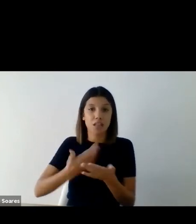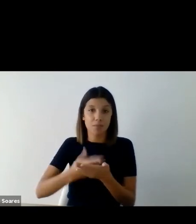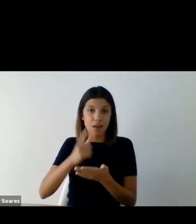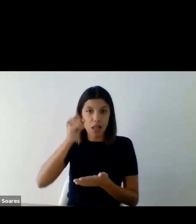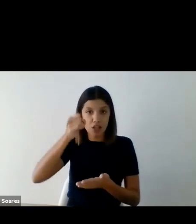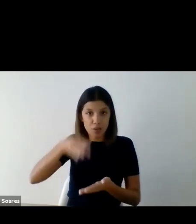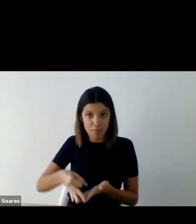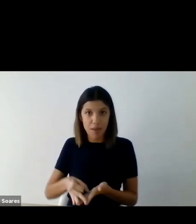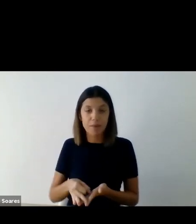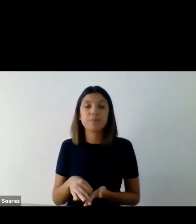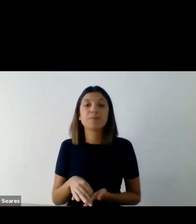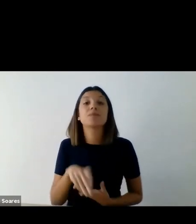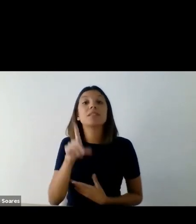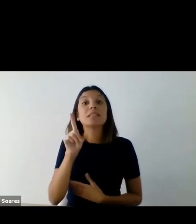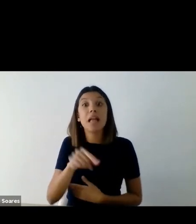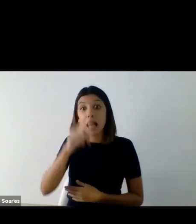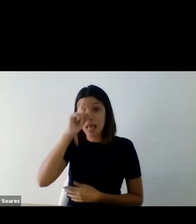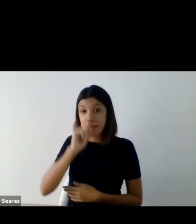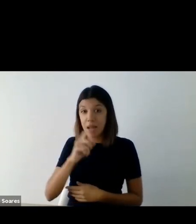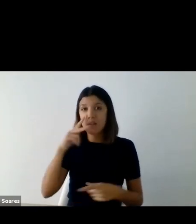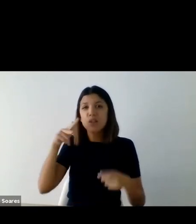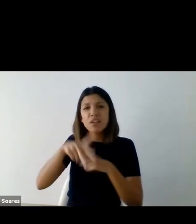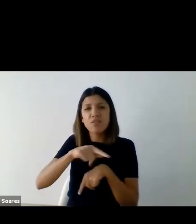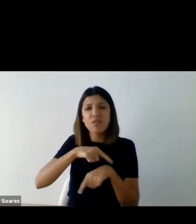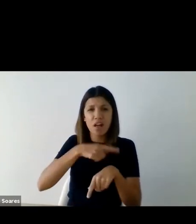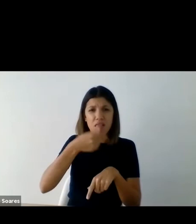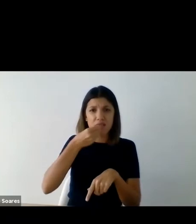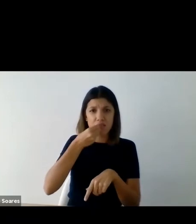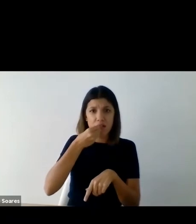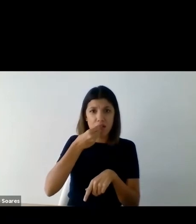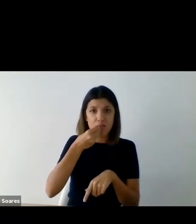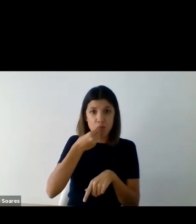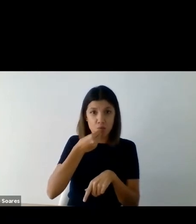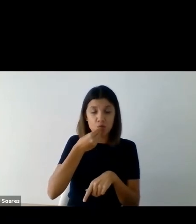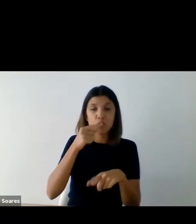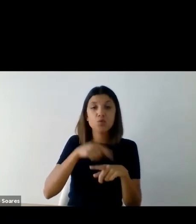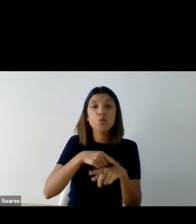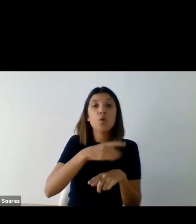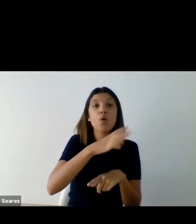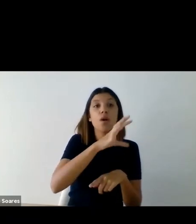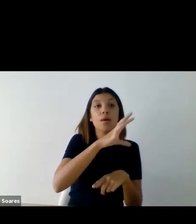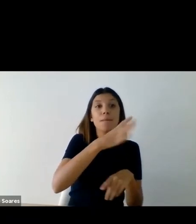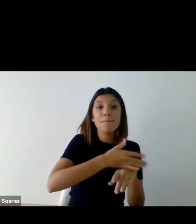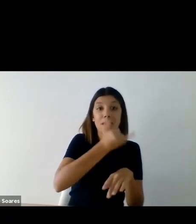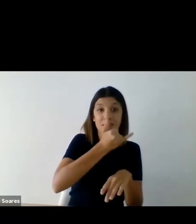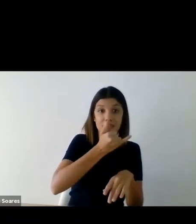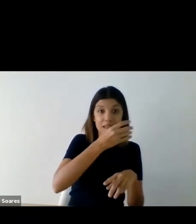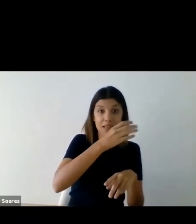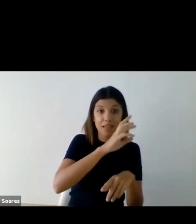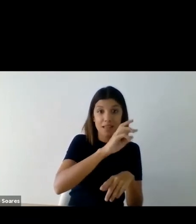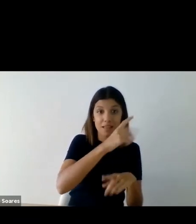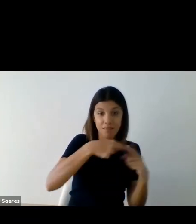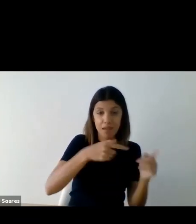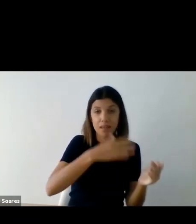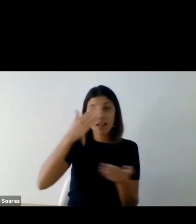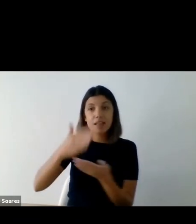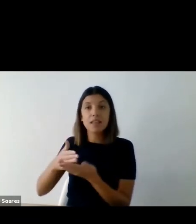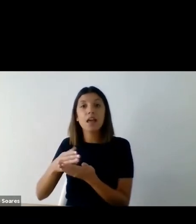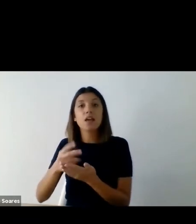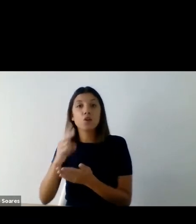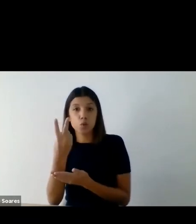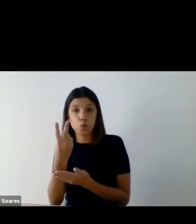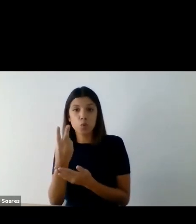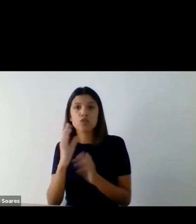relembrar que teremos o intervalo de almoço entre as 12h30 e as 14h e o encerramento será por volta das